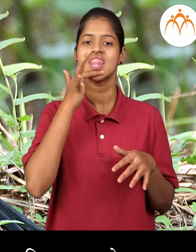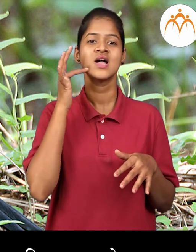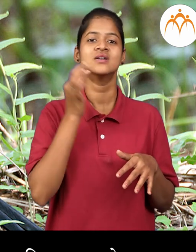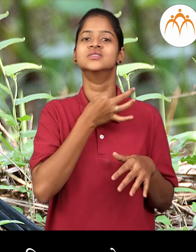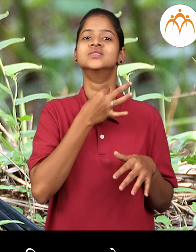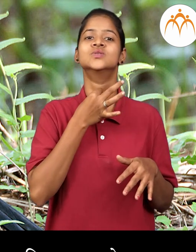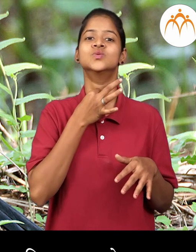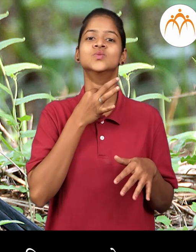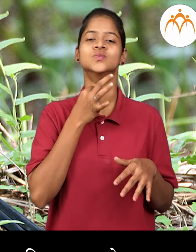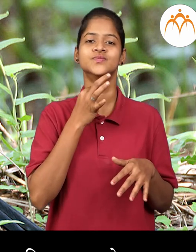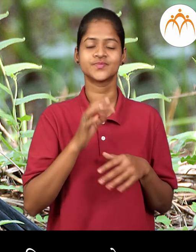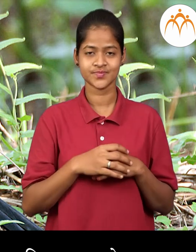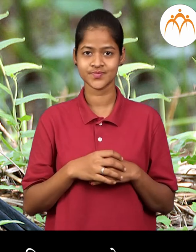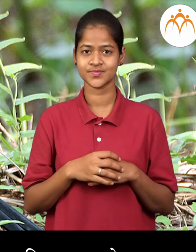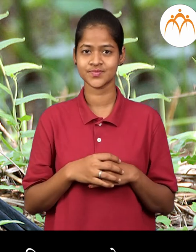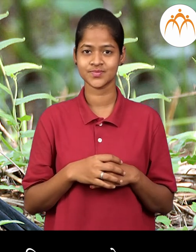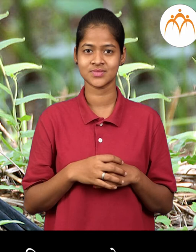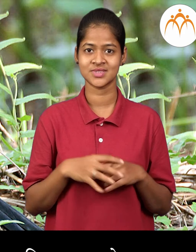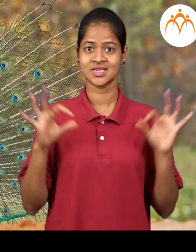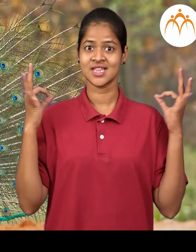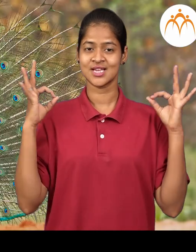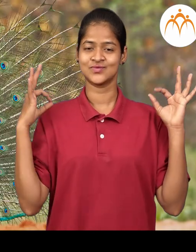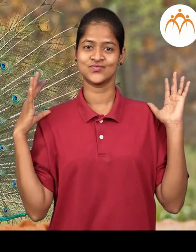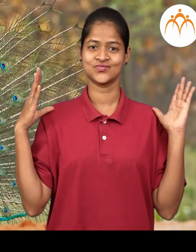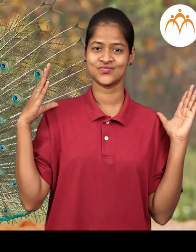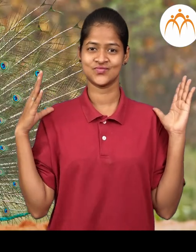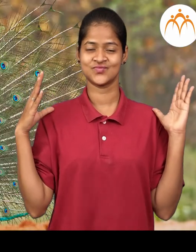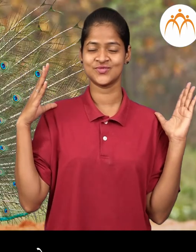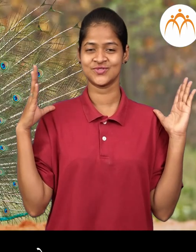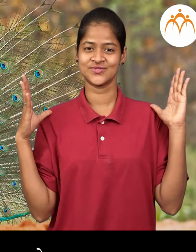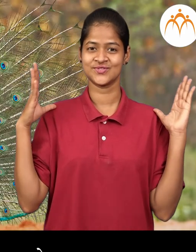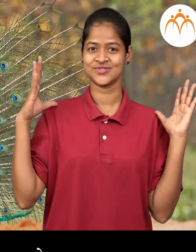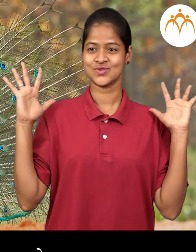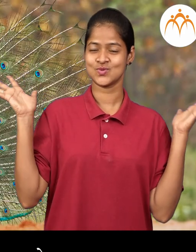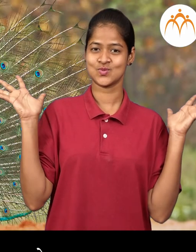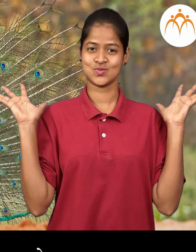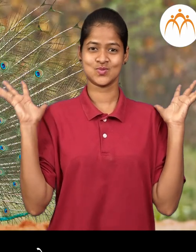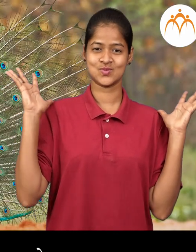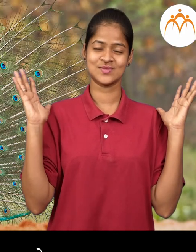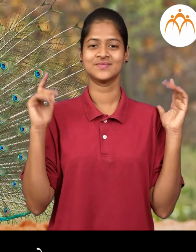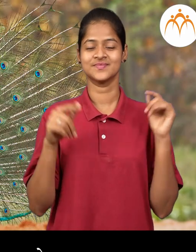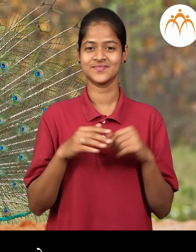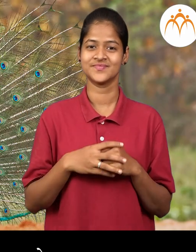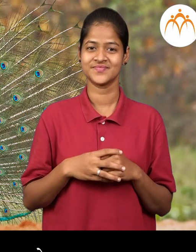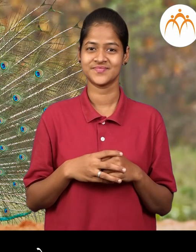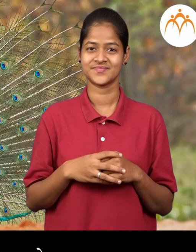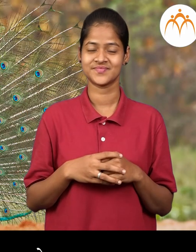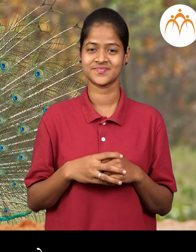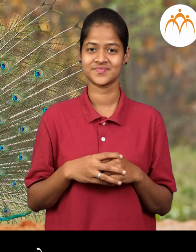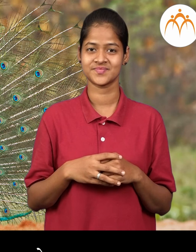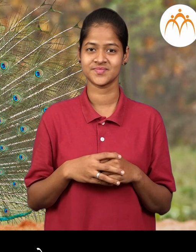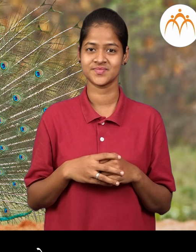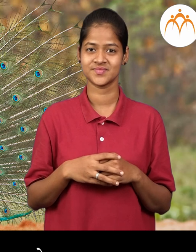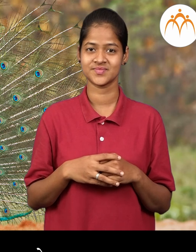लाल ठिपका अस्तो मोर मोर पिसारा फुलवून